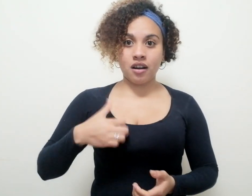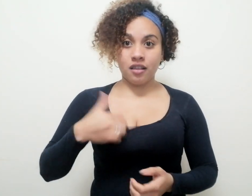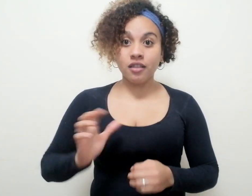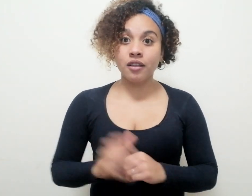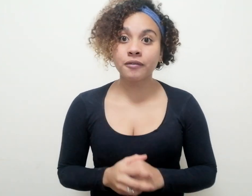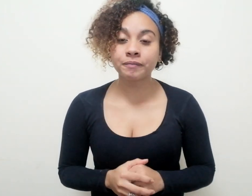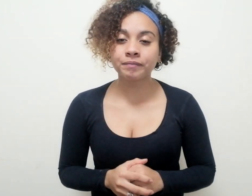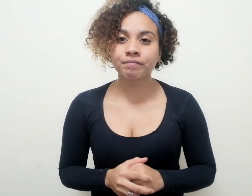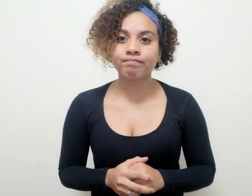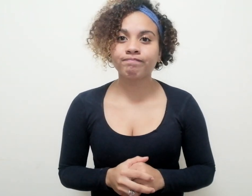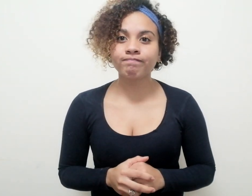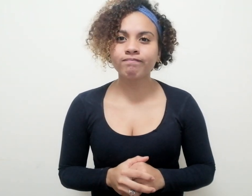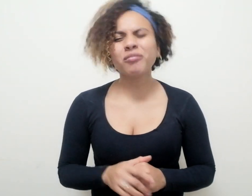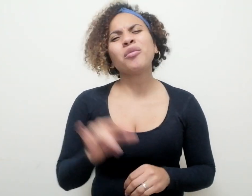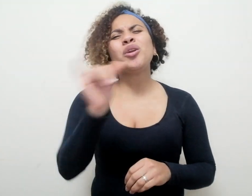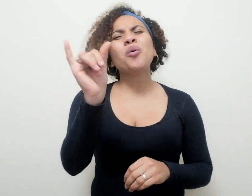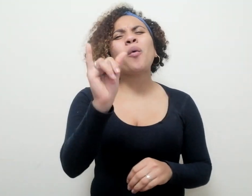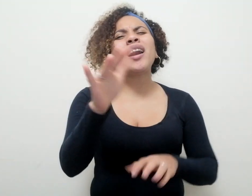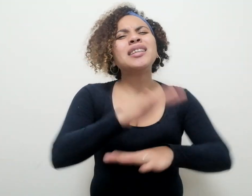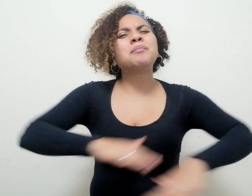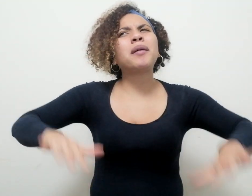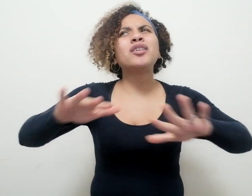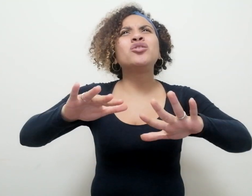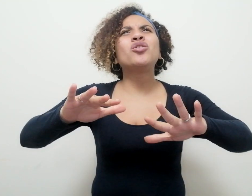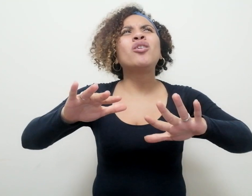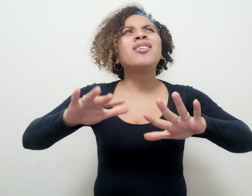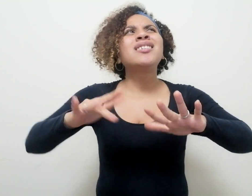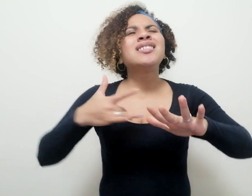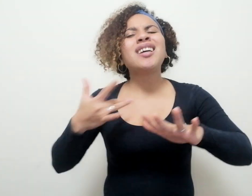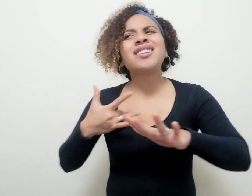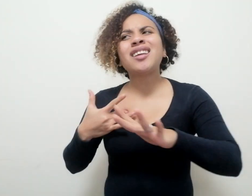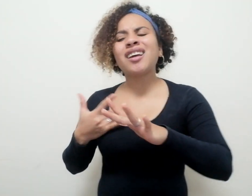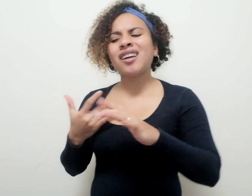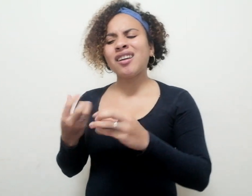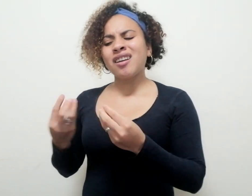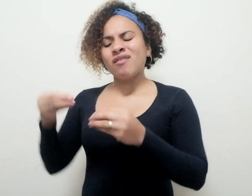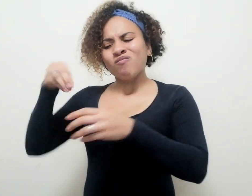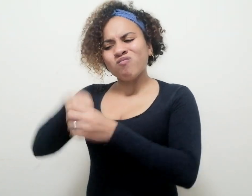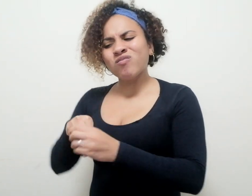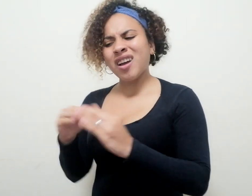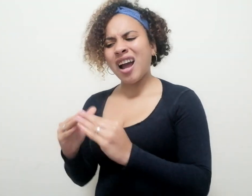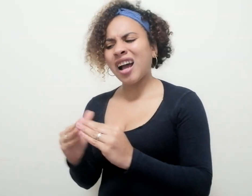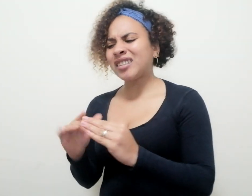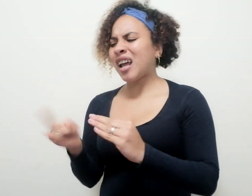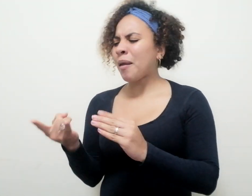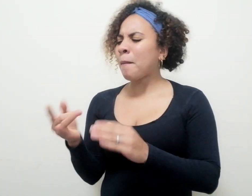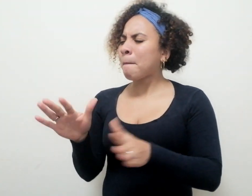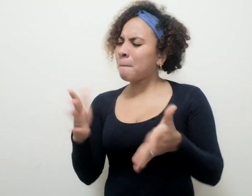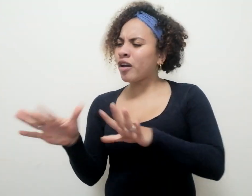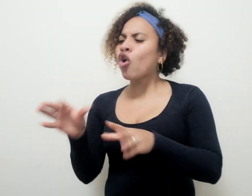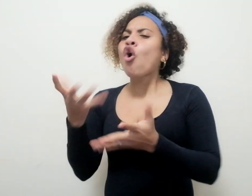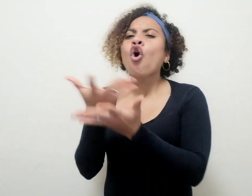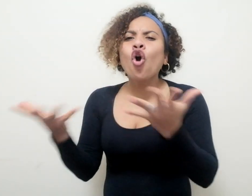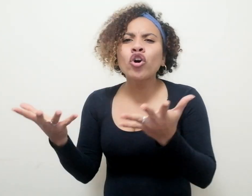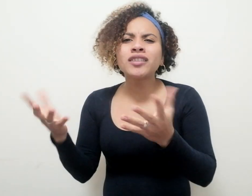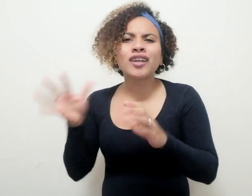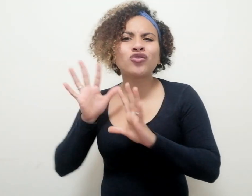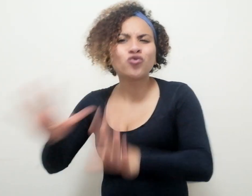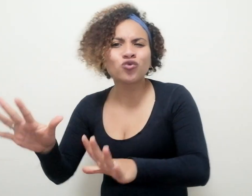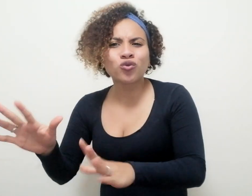Sería más bien un espacio doméstico, un lugar de extensión mediana, con piezas orgánicas, colecciones